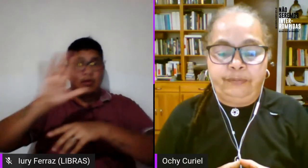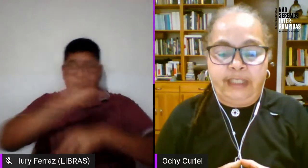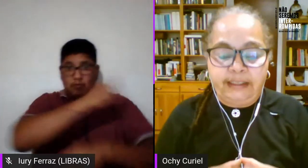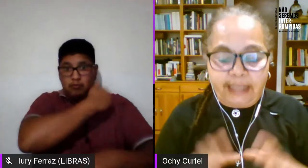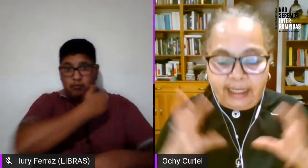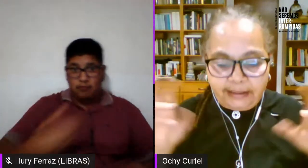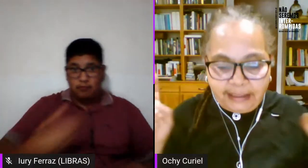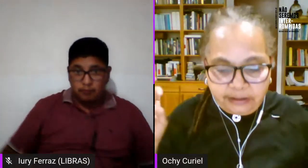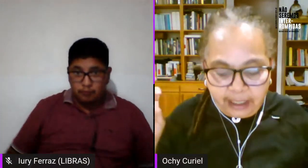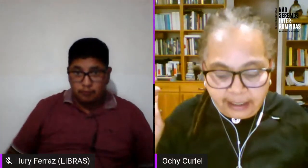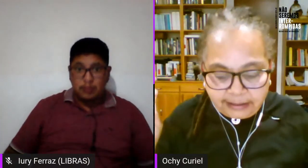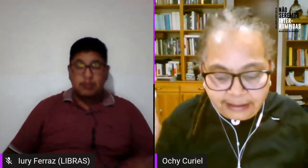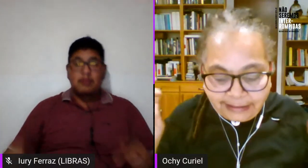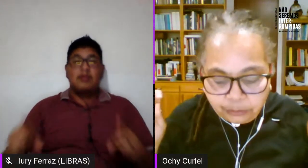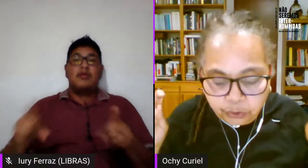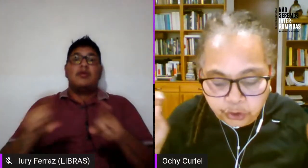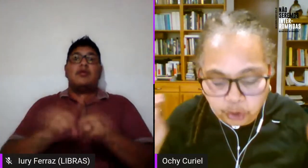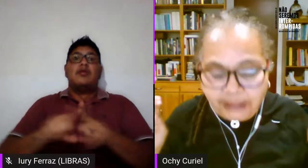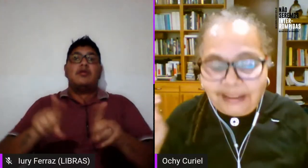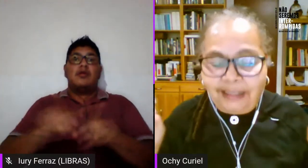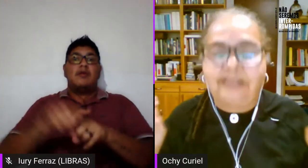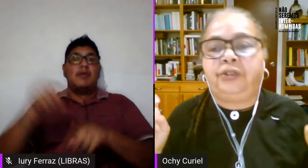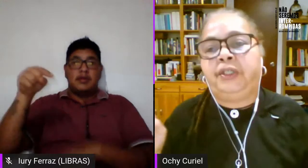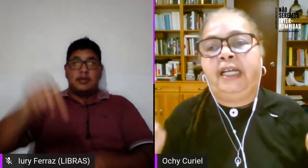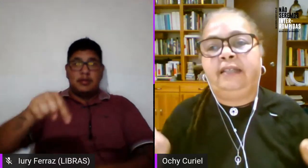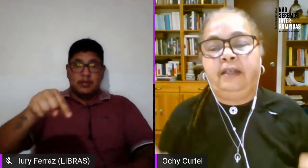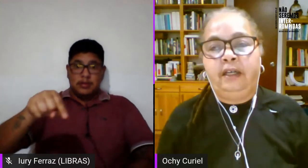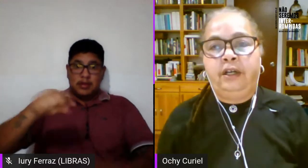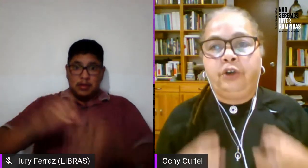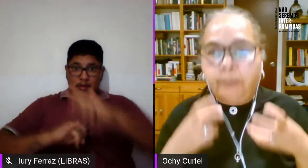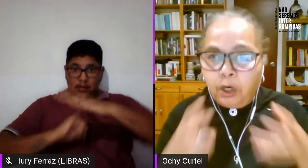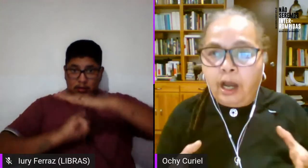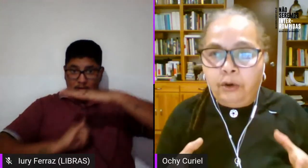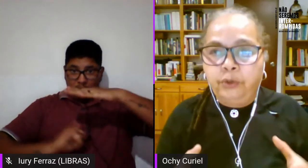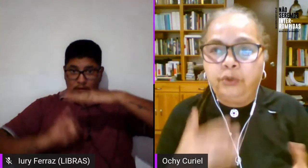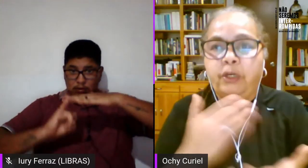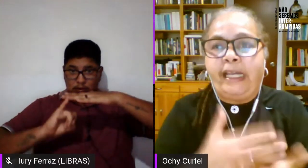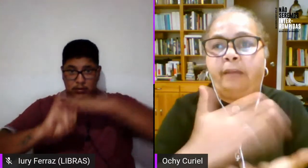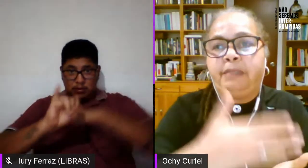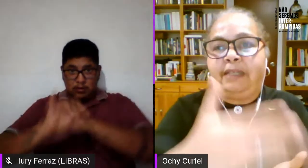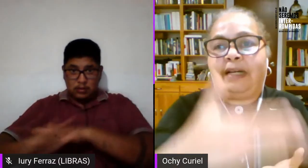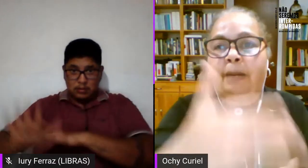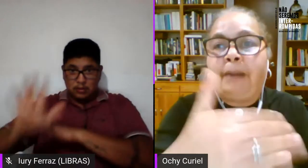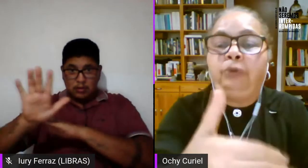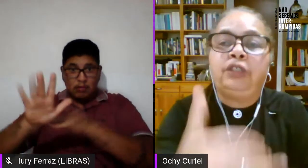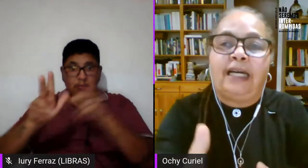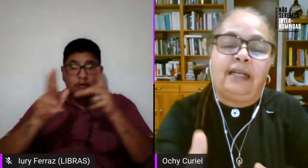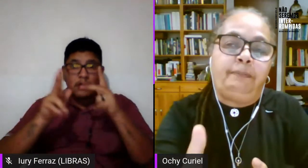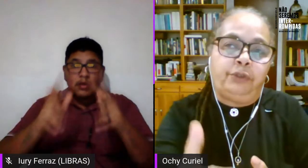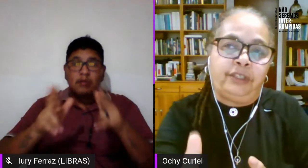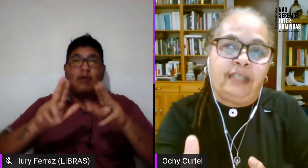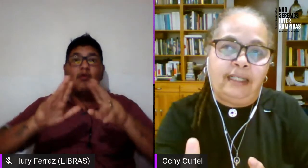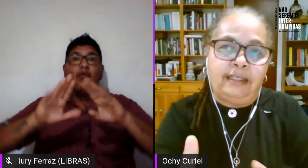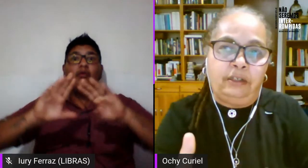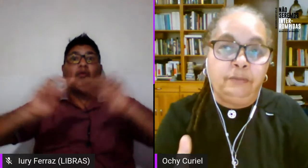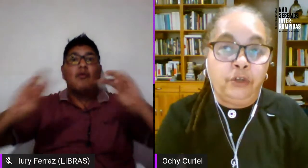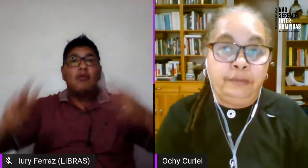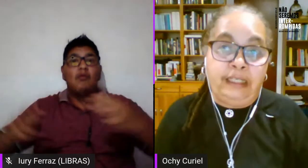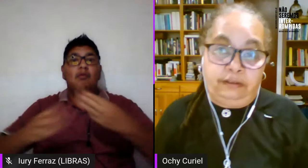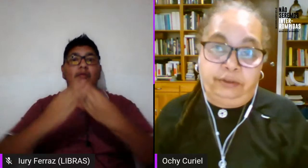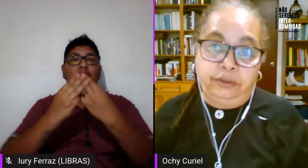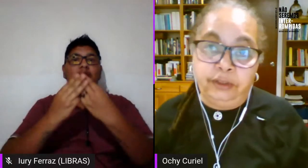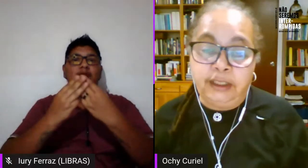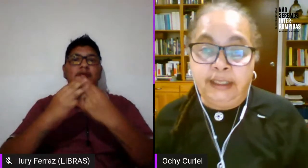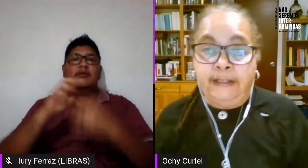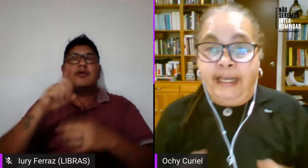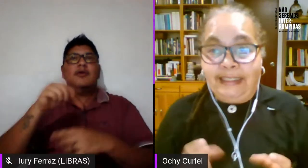estas instituciones transnacionales como la ONU que empezaban a pautar las prioridades de los